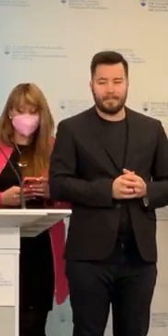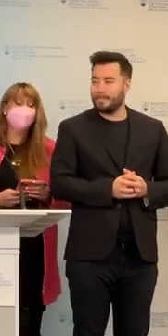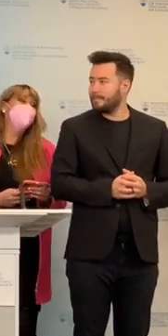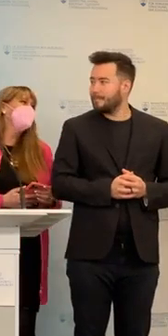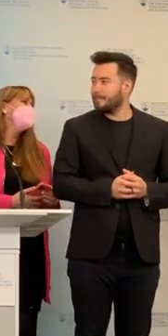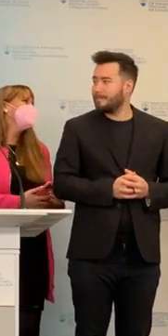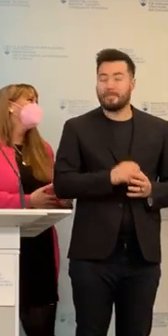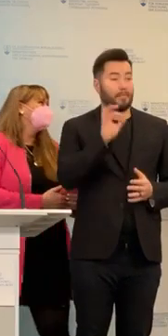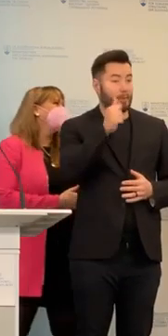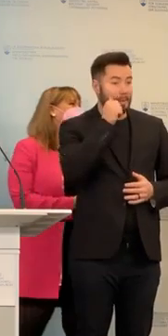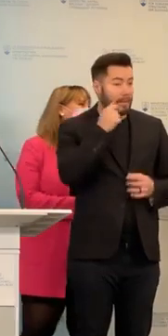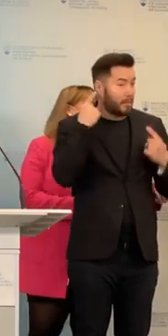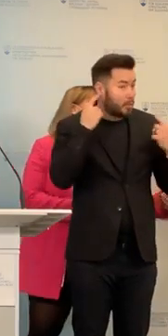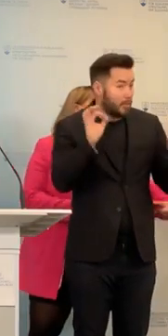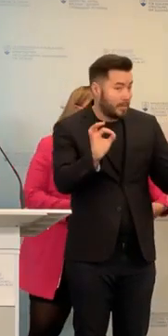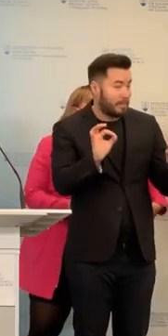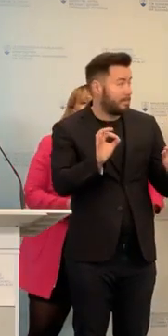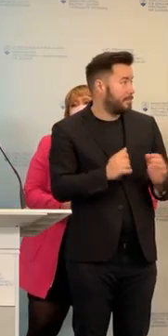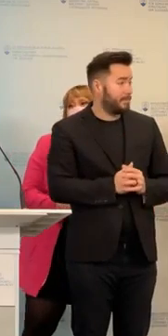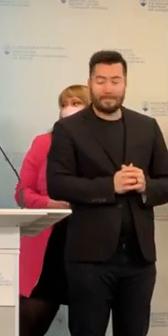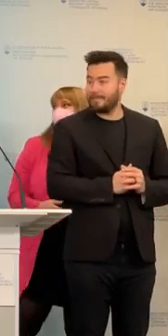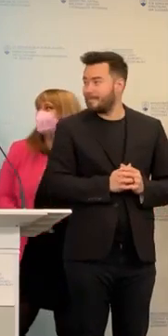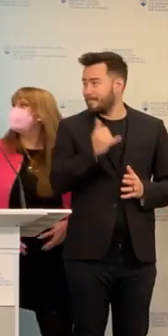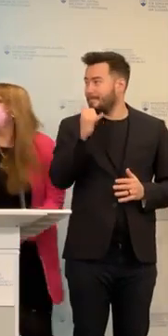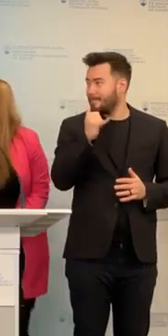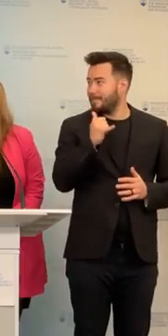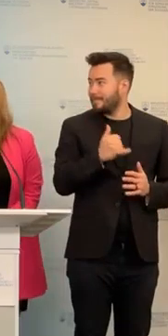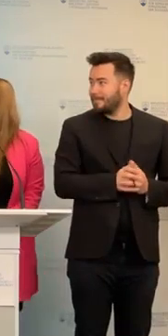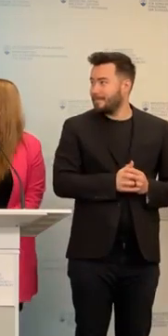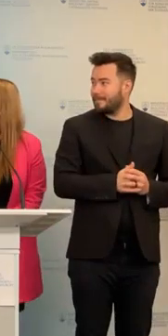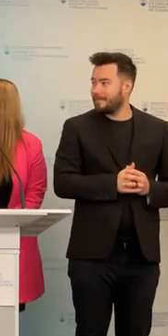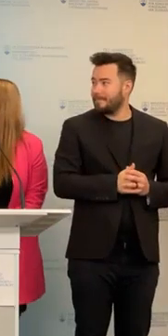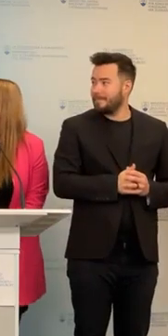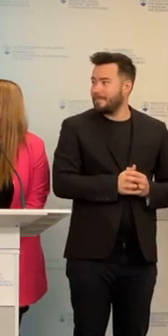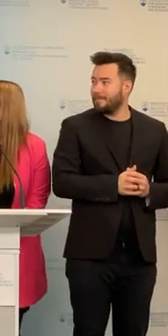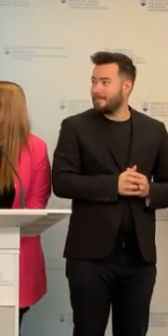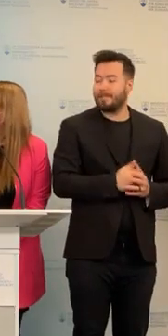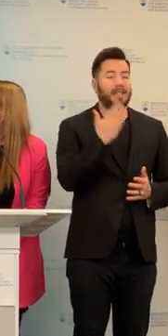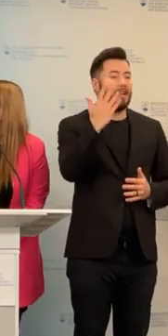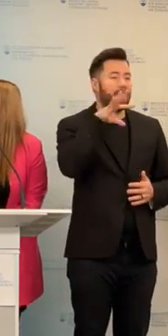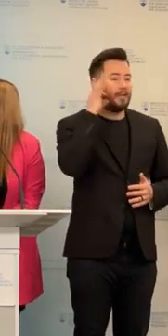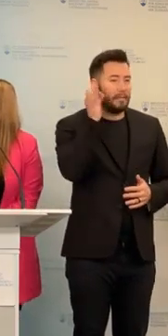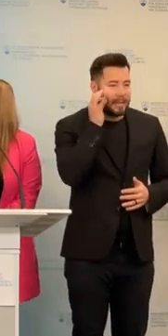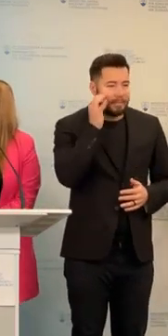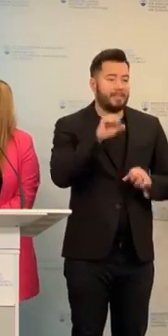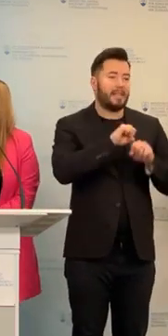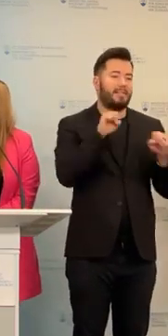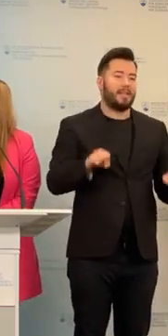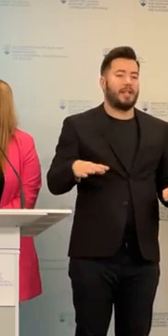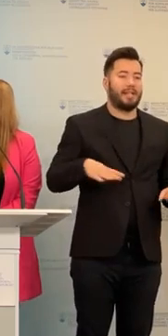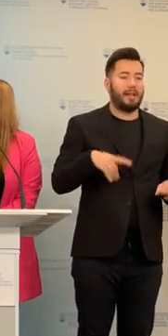Dobrý deň, neviem, či sa počujeme. Áno, áno, počujeme vás. Ďakujem veľmi pekne, vážené dámy a páni, za